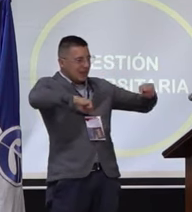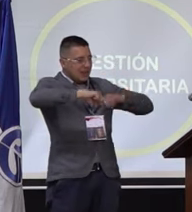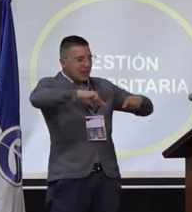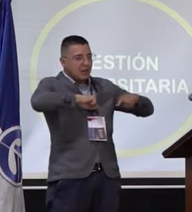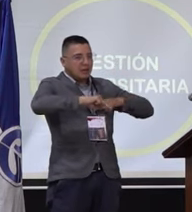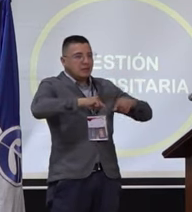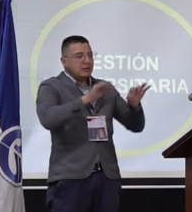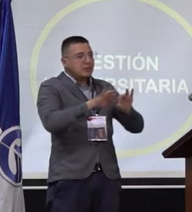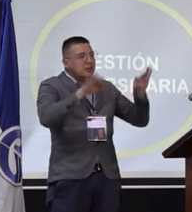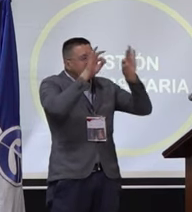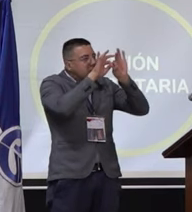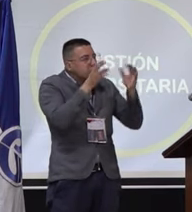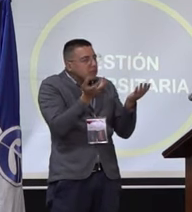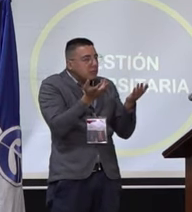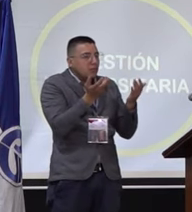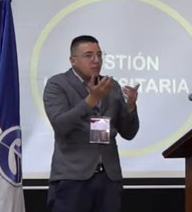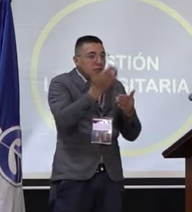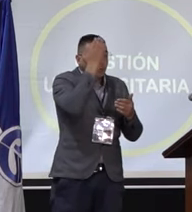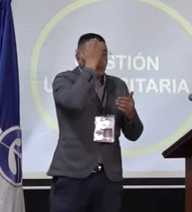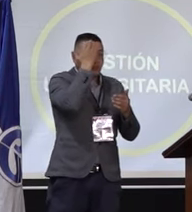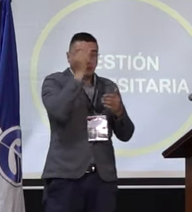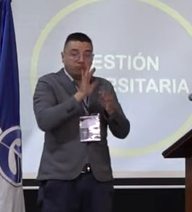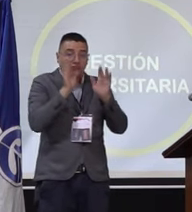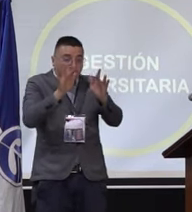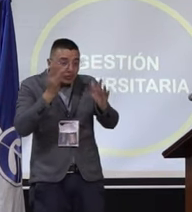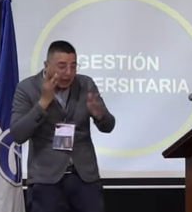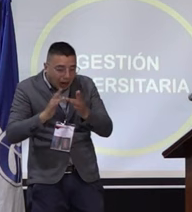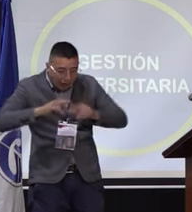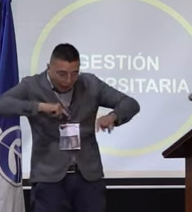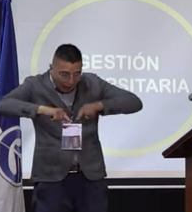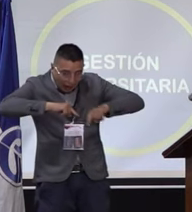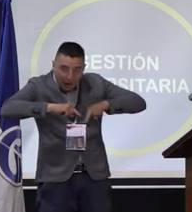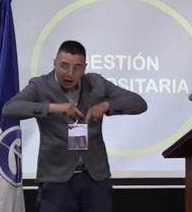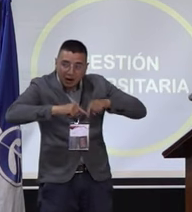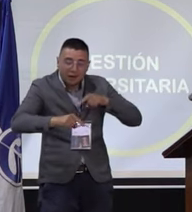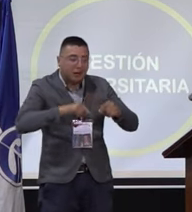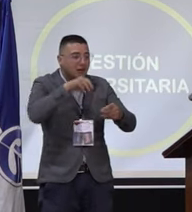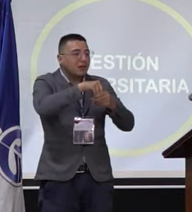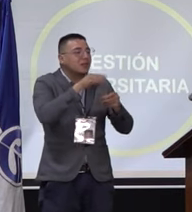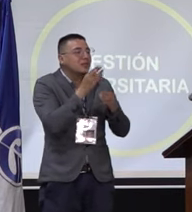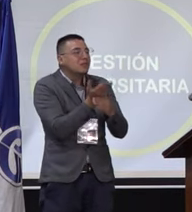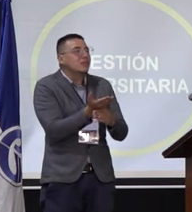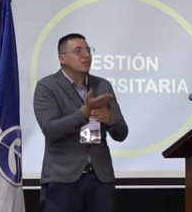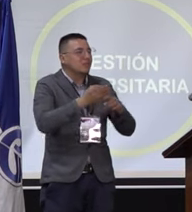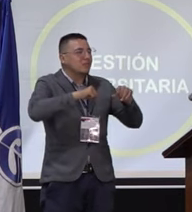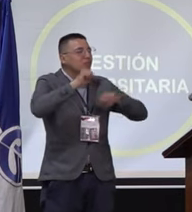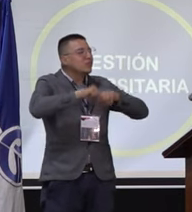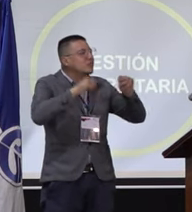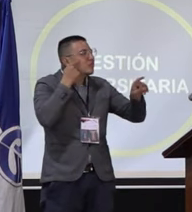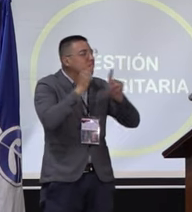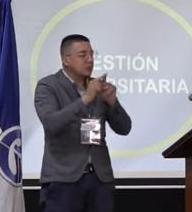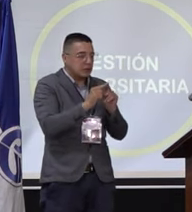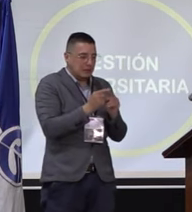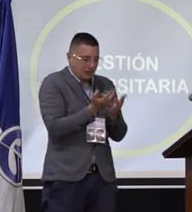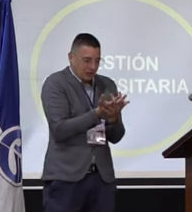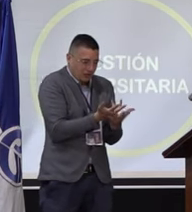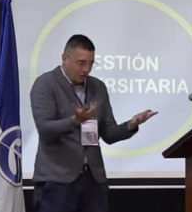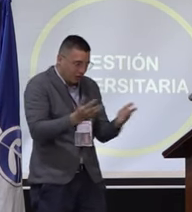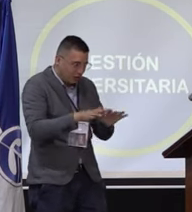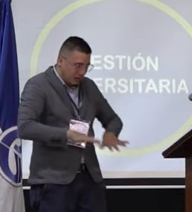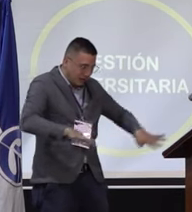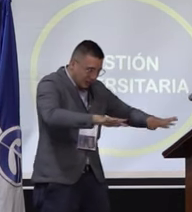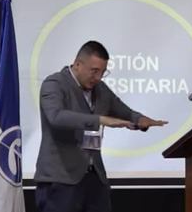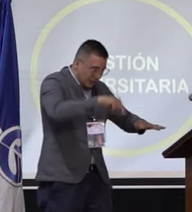que hace, viene incluso desde la administración a Tortuga, que se planteó la posibilidad de empezar a abandonar todos los